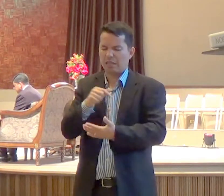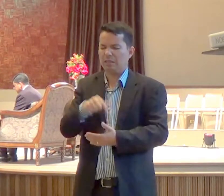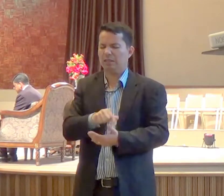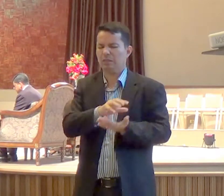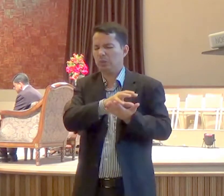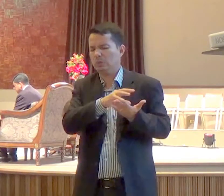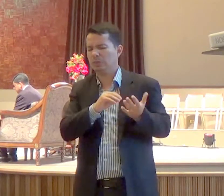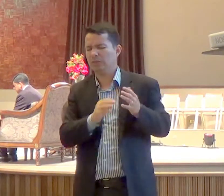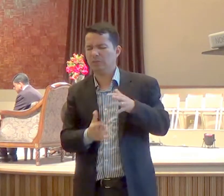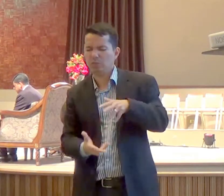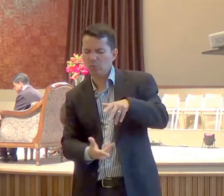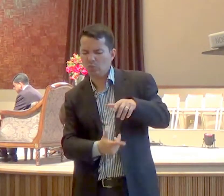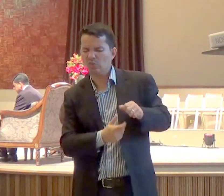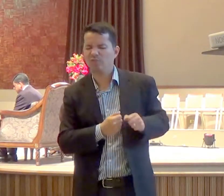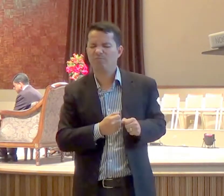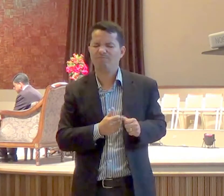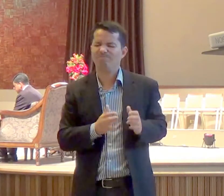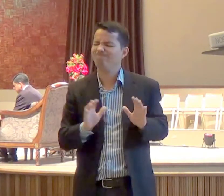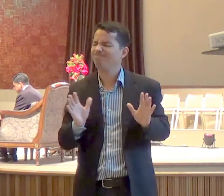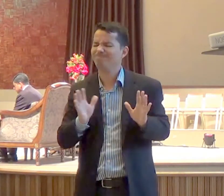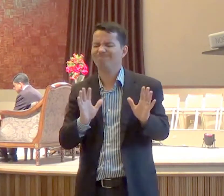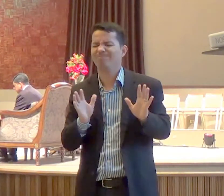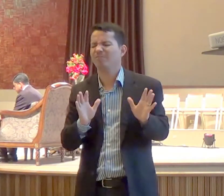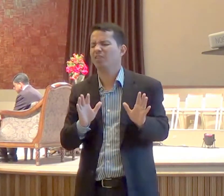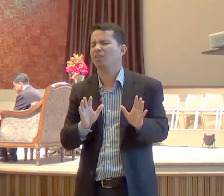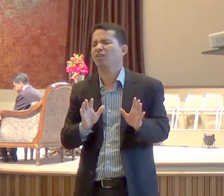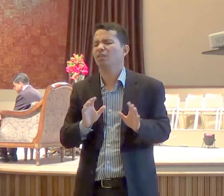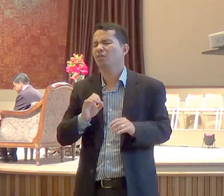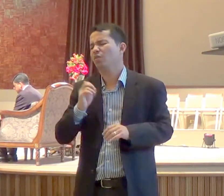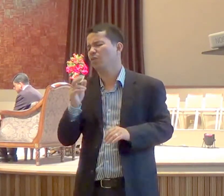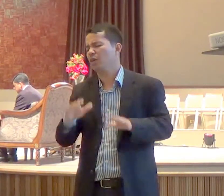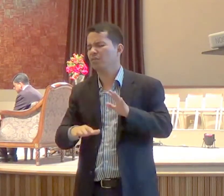quantas vezes Senhor, dizemos uma coisa, vivemos outra,